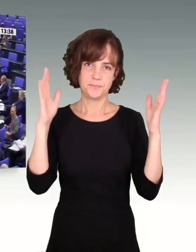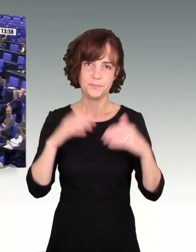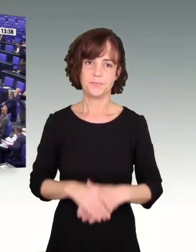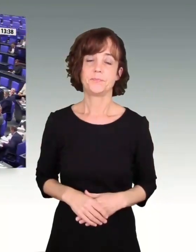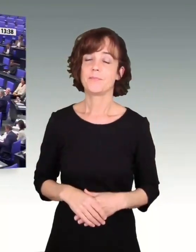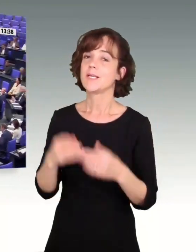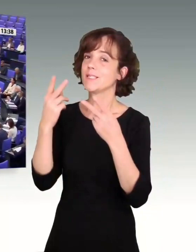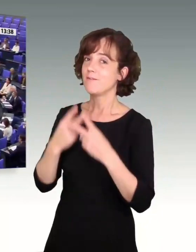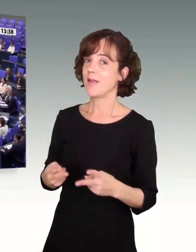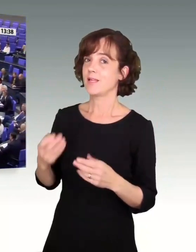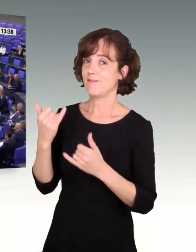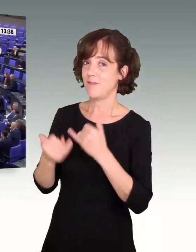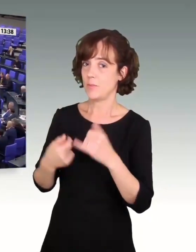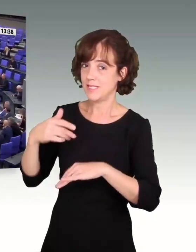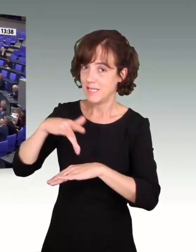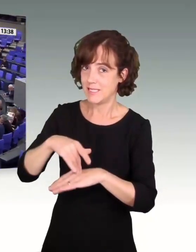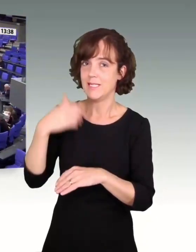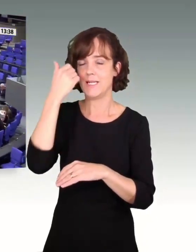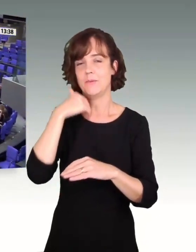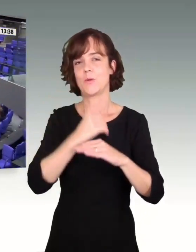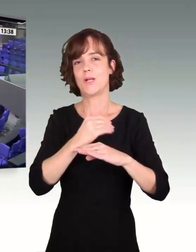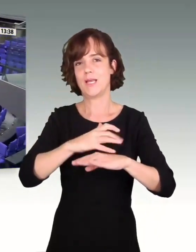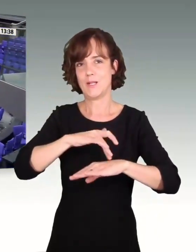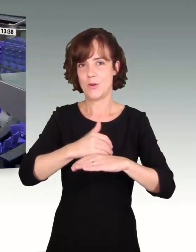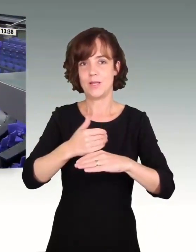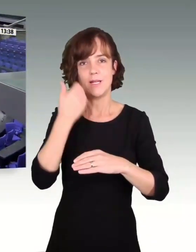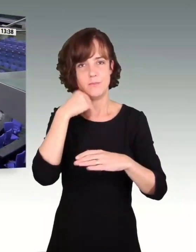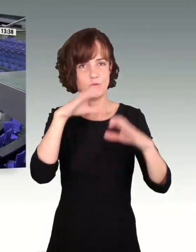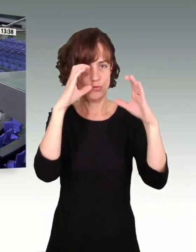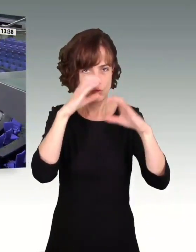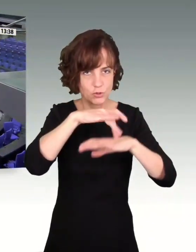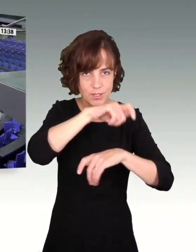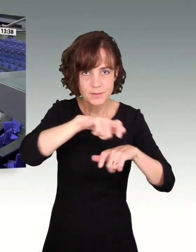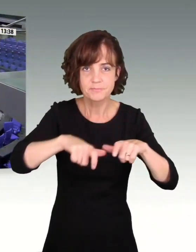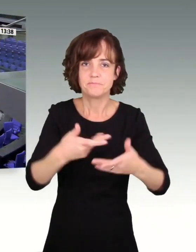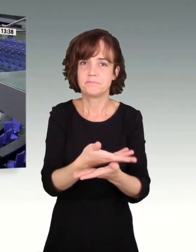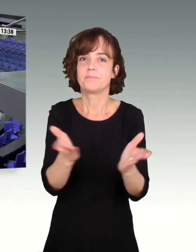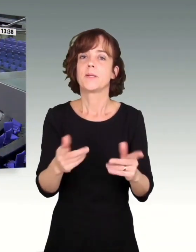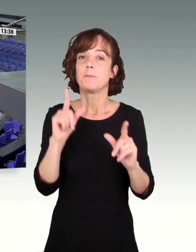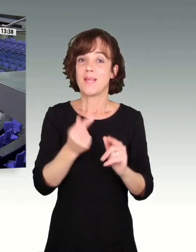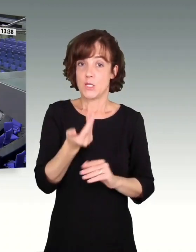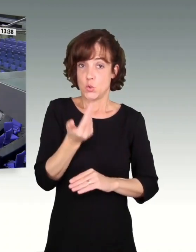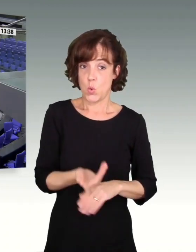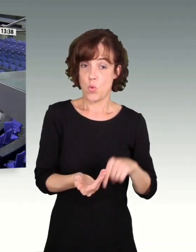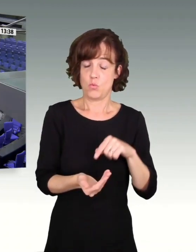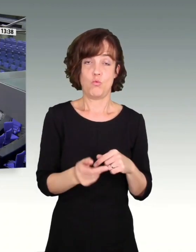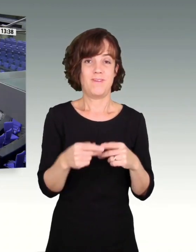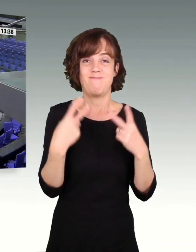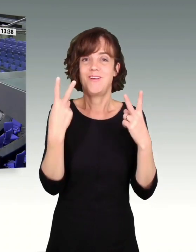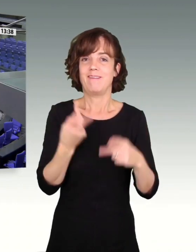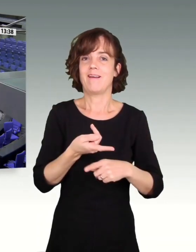Sehr verehrte Frau Präsidentin! Liebe Kolleginnen und Kollegen! Liebe ZuschauerInnen! Der Mindestlohn ist essentieller